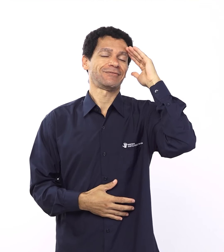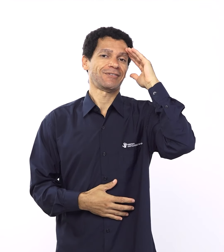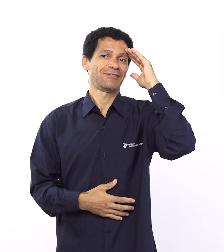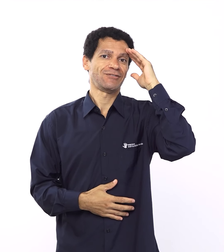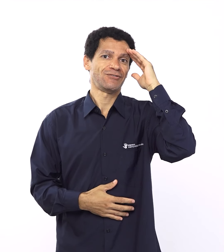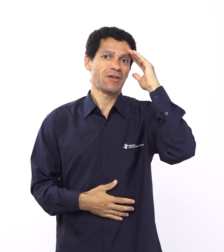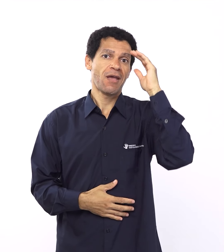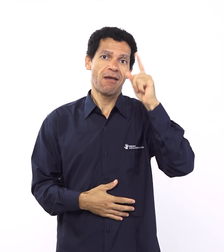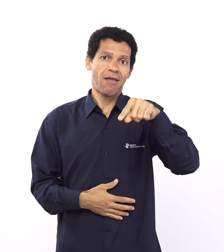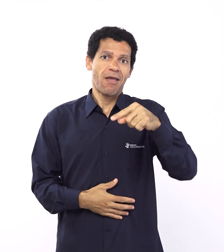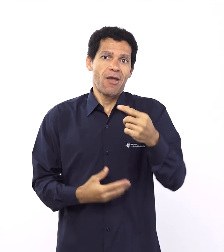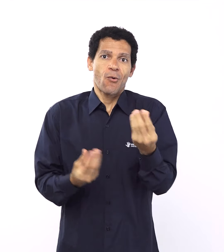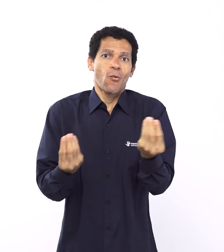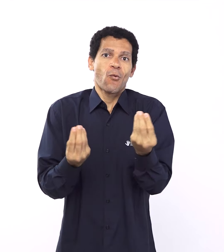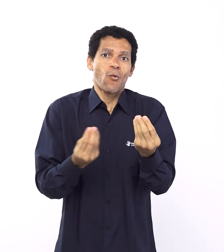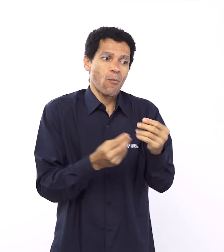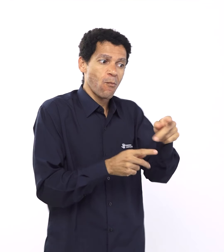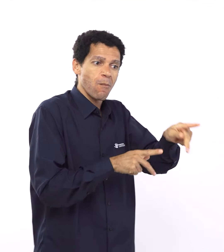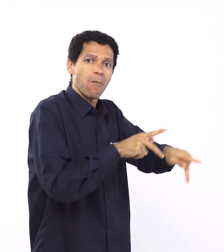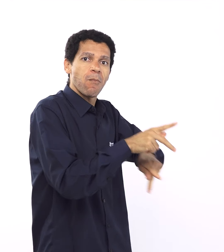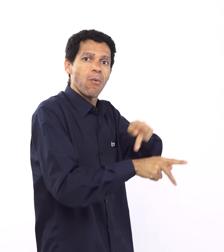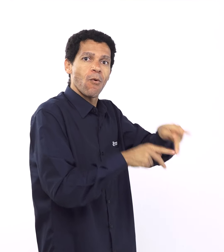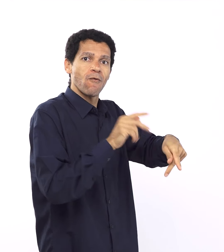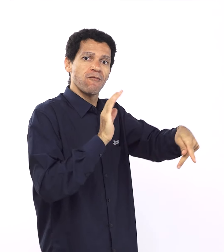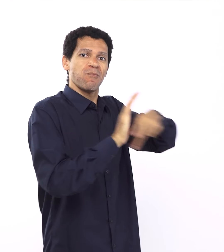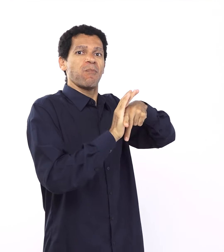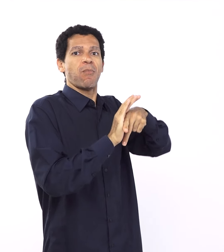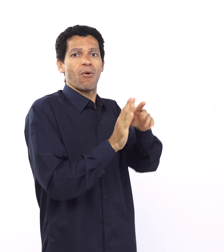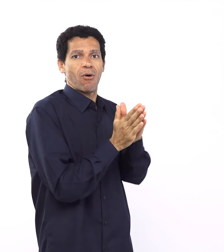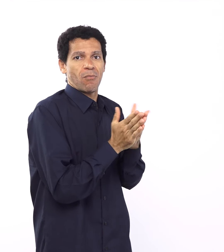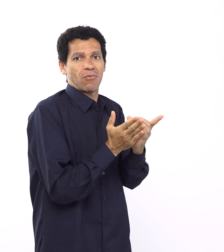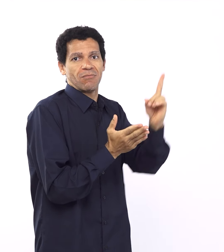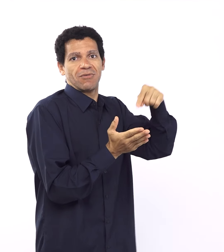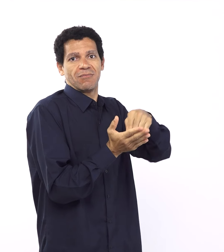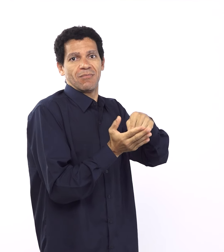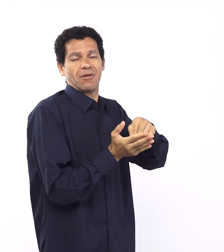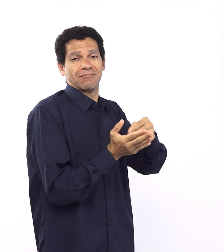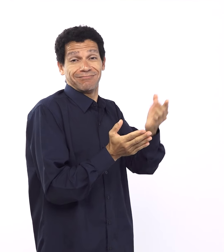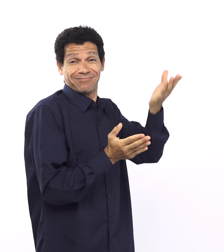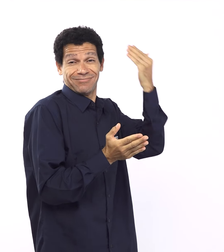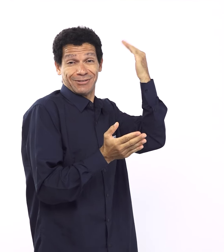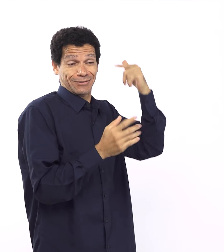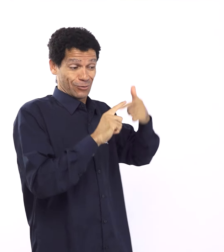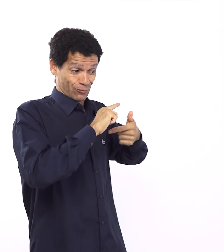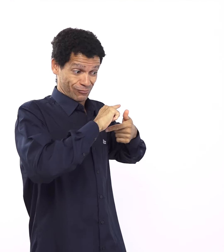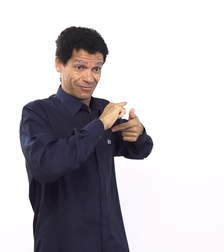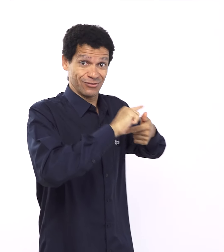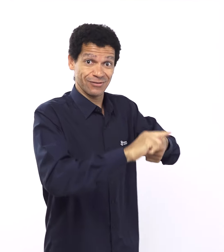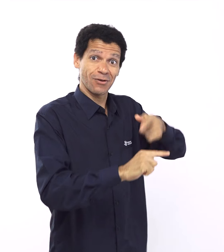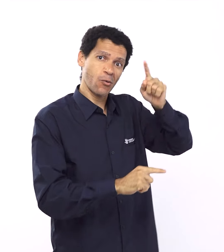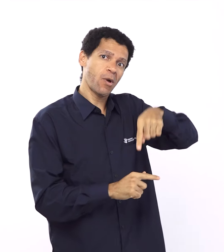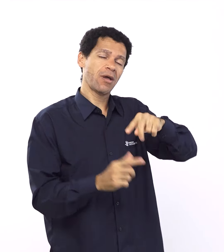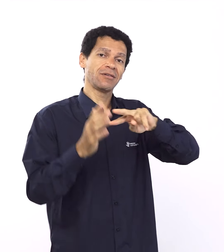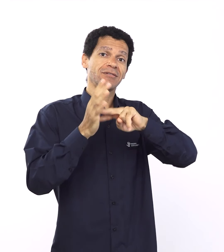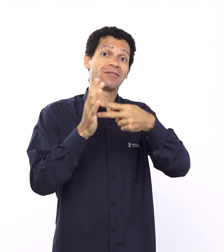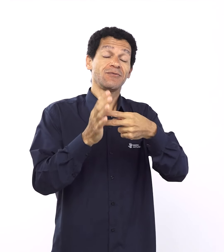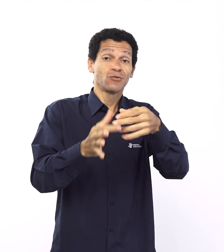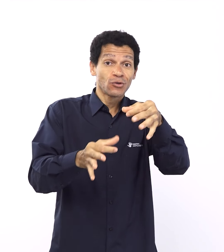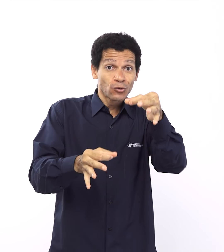é destruição, é juízo, mas também é uma oportunidade de recriação, de recomeço, né? E a gente vê isso claramente aqui,